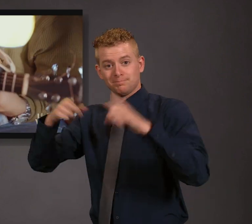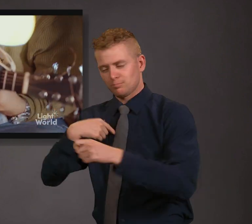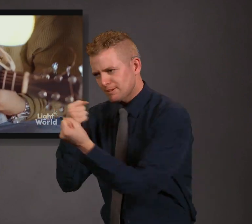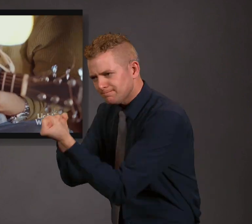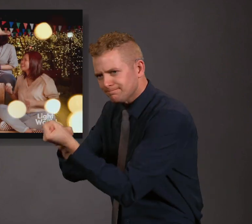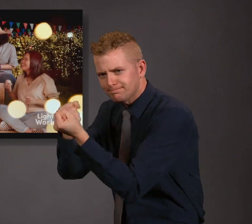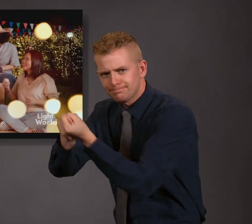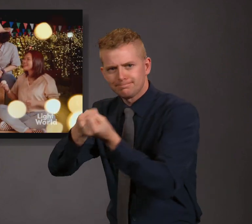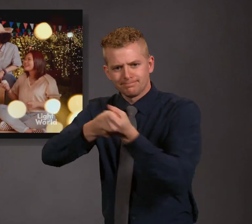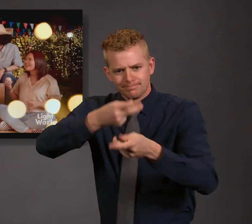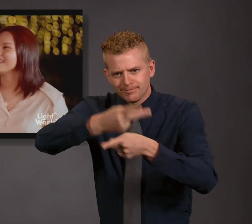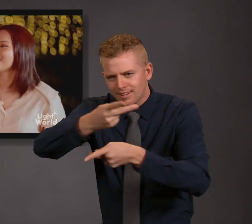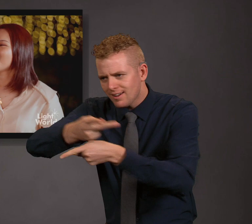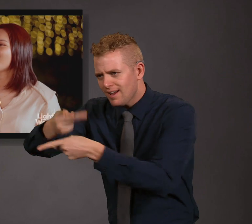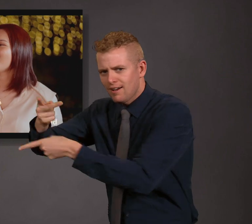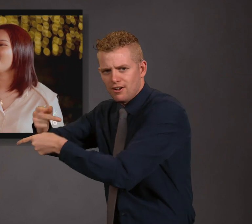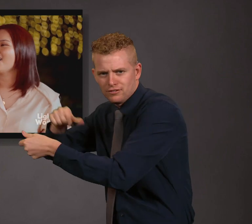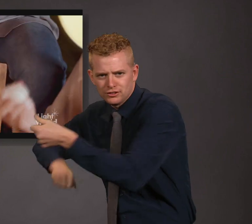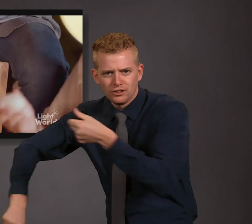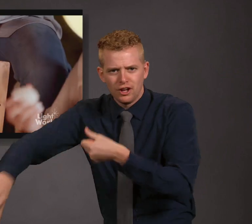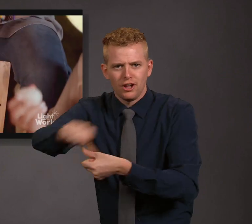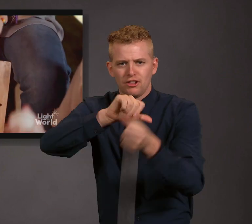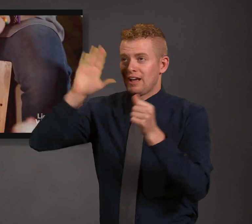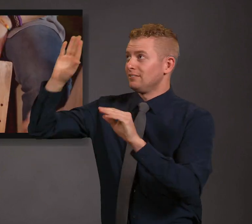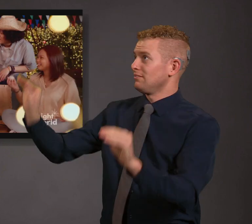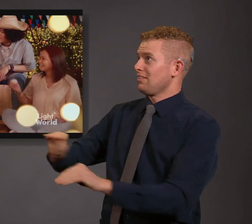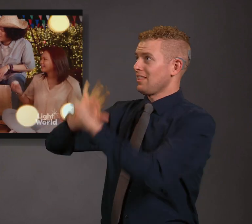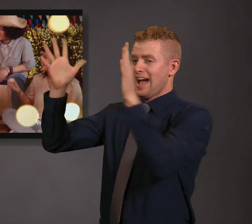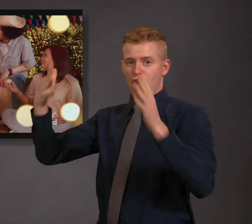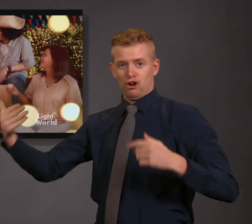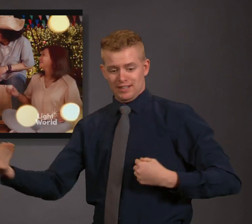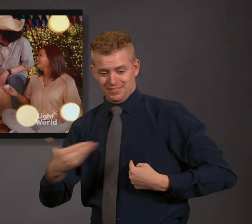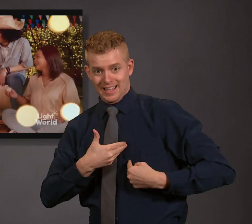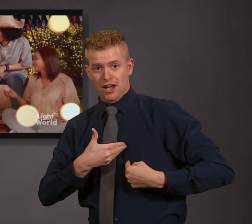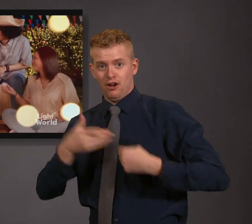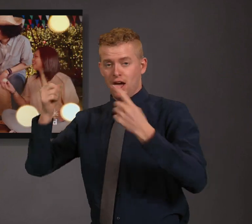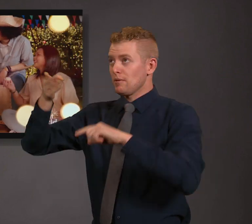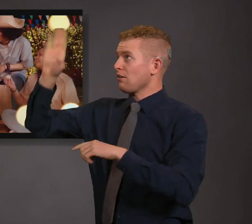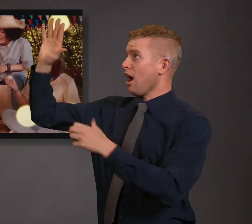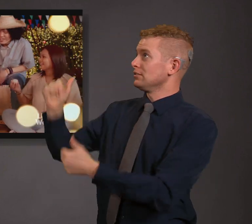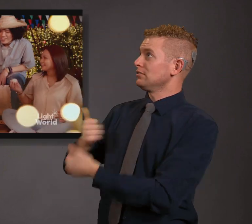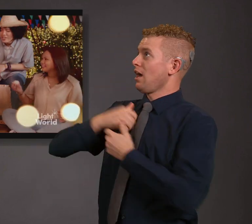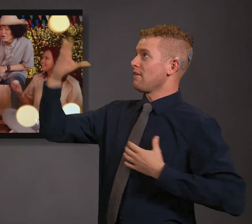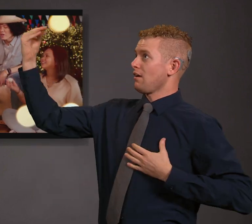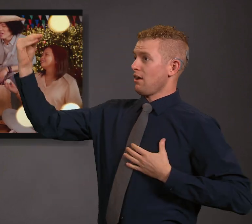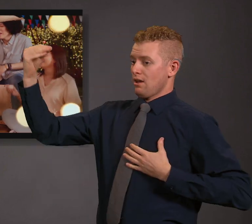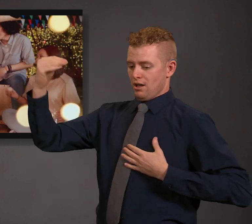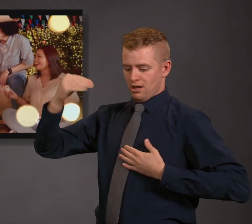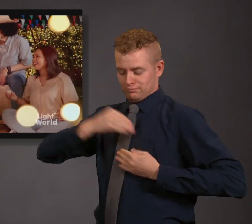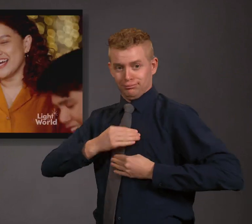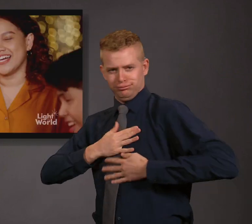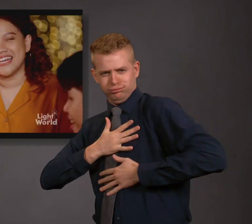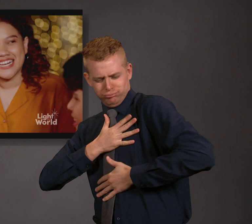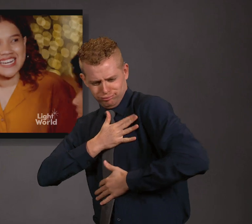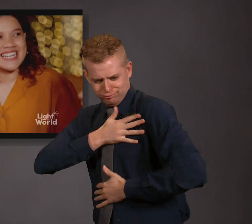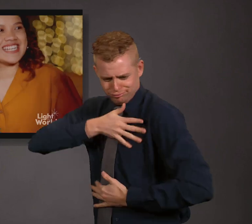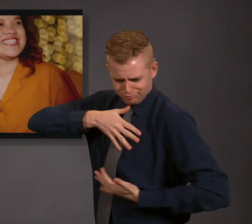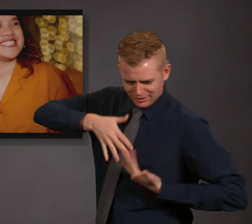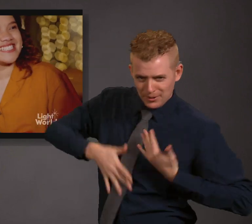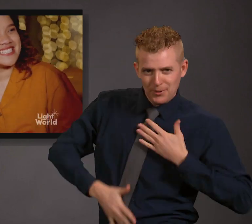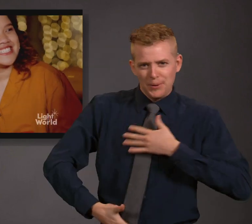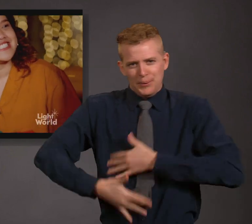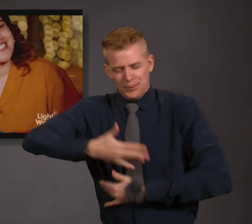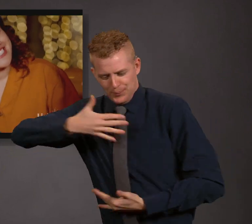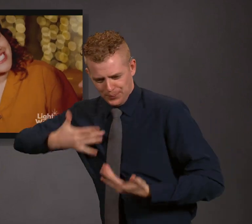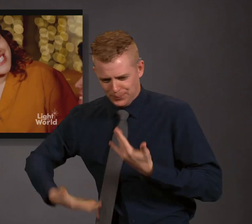pagkalinga, sa kapwa lumiliwanag pa Ang